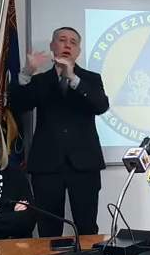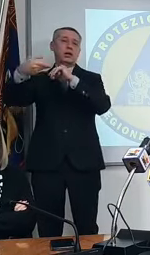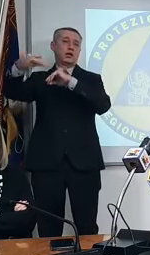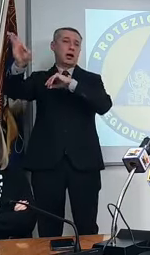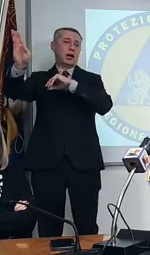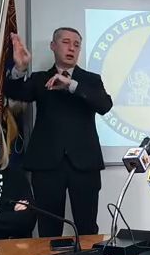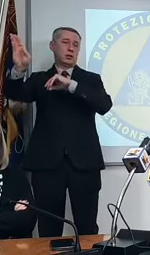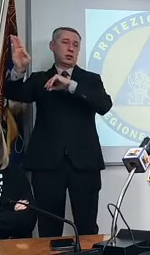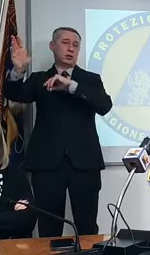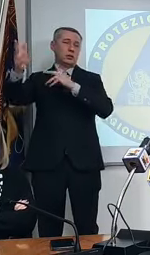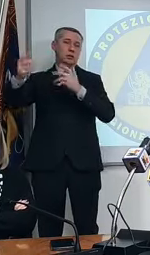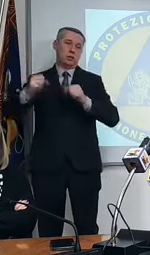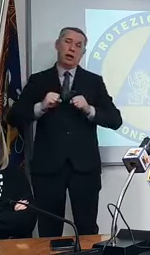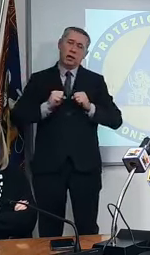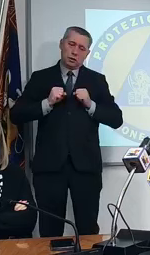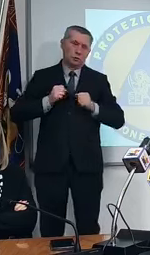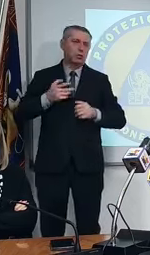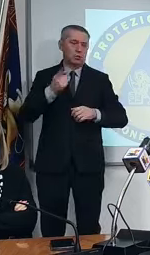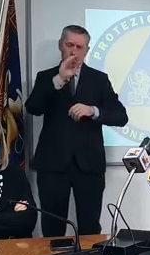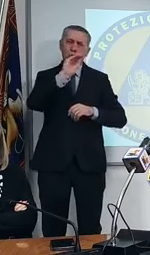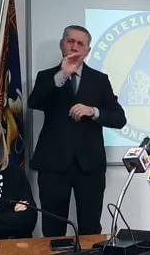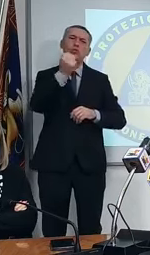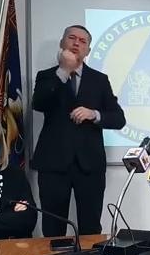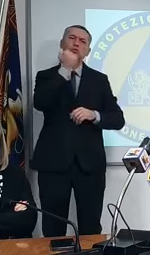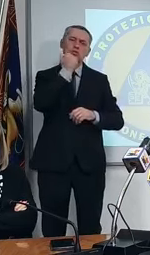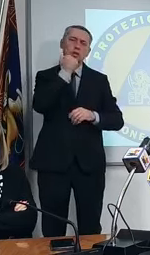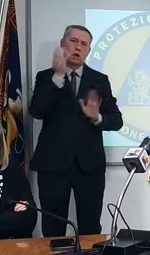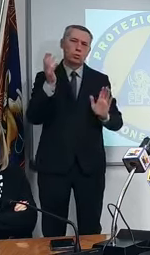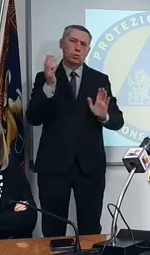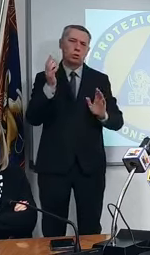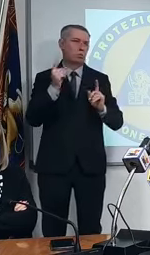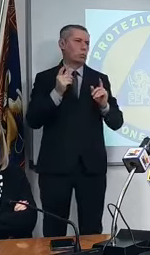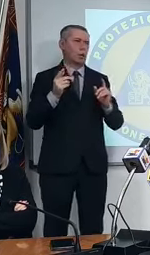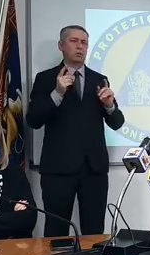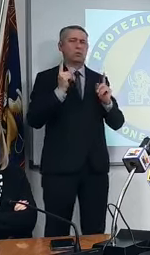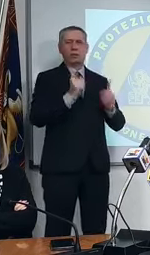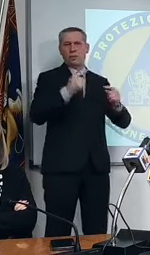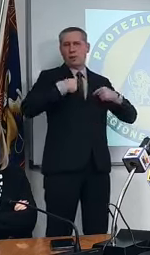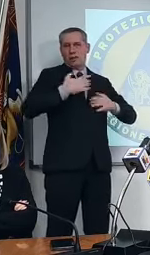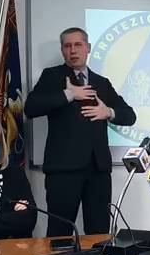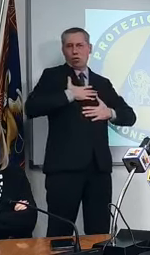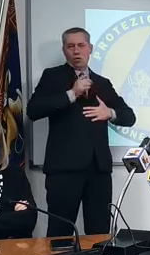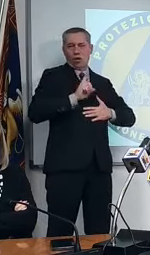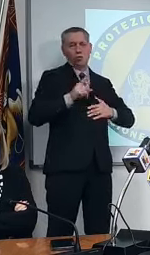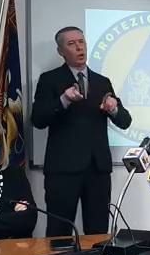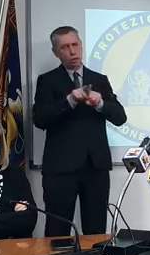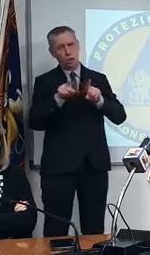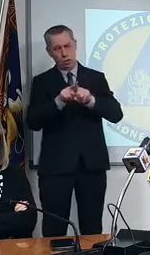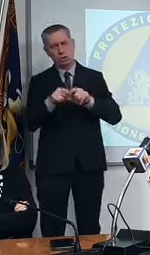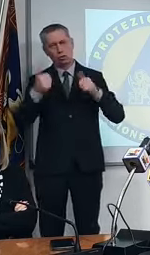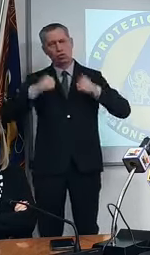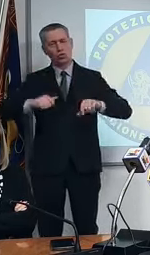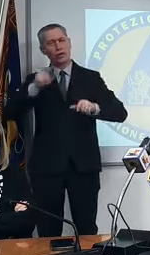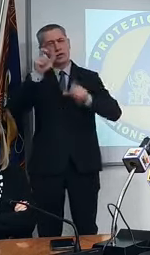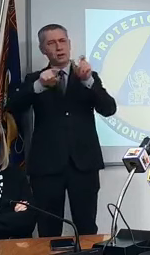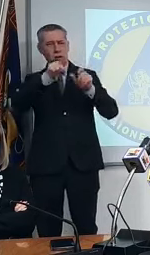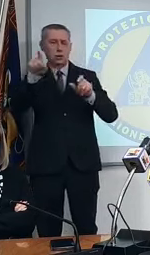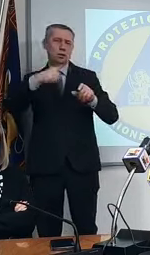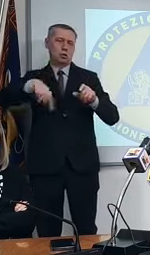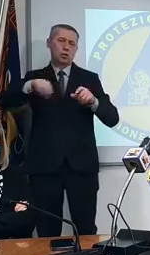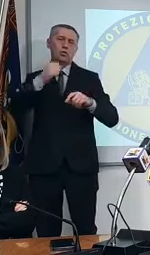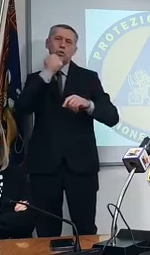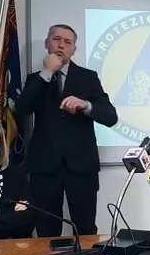ci scusiamo anche se non dipende da noi con quei cittadini avranno un trattamento diciamo come si può dire